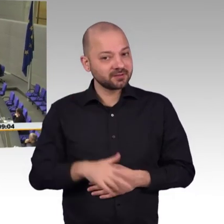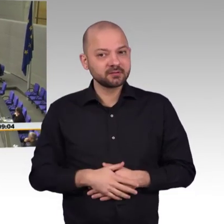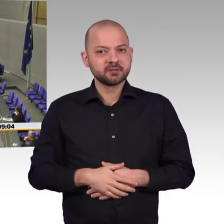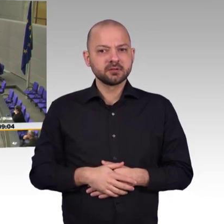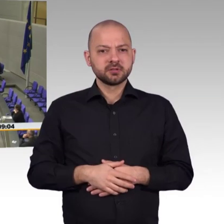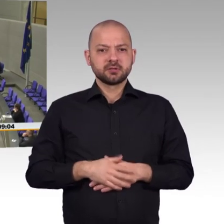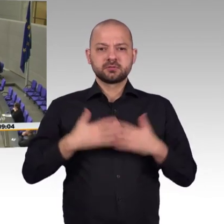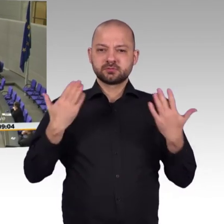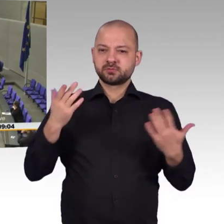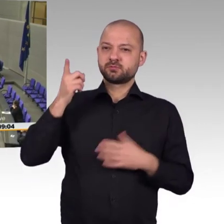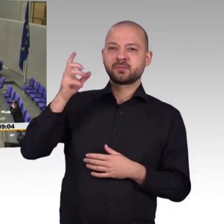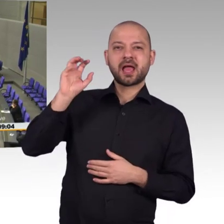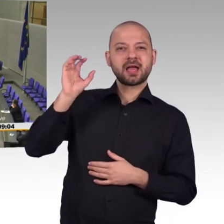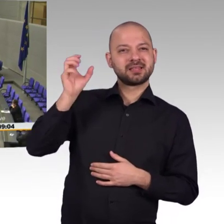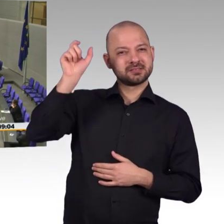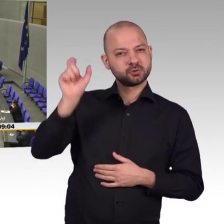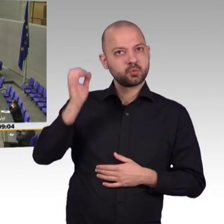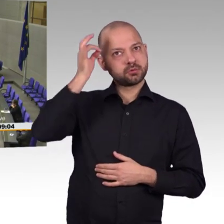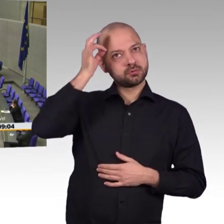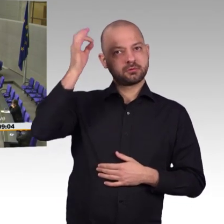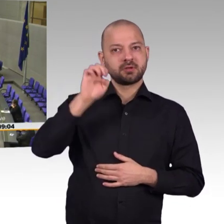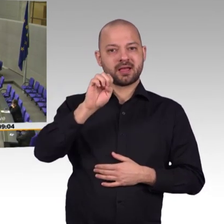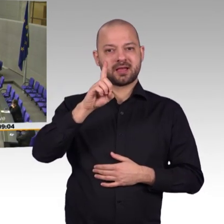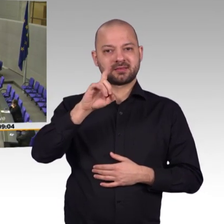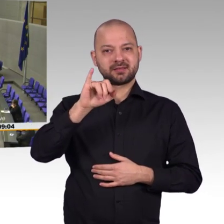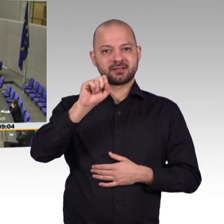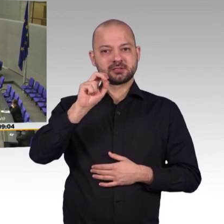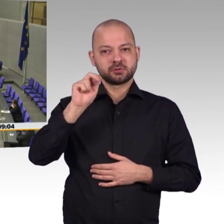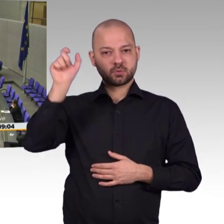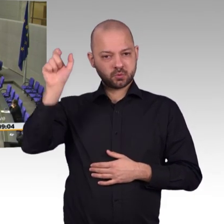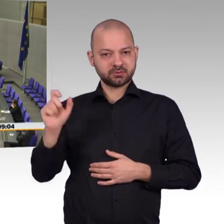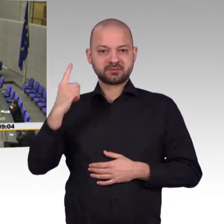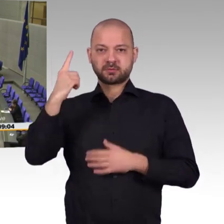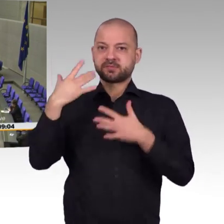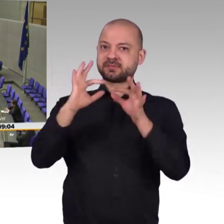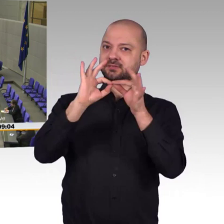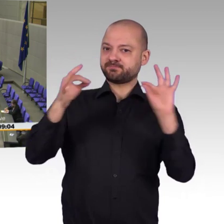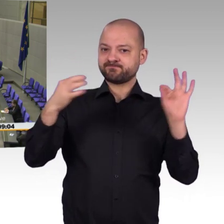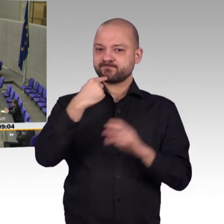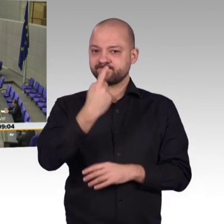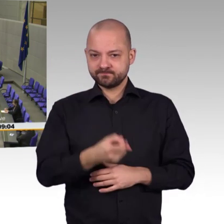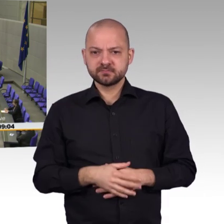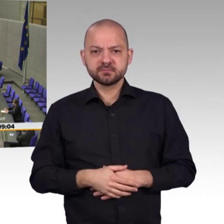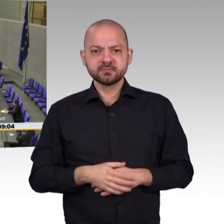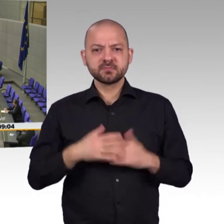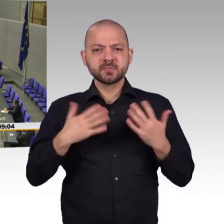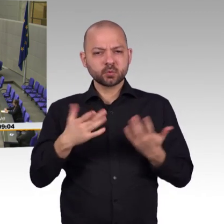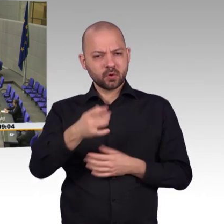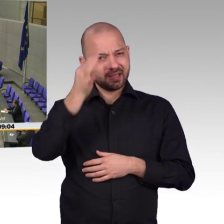gestalten und vor allem auch Digitalisierung treiben wollen. Deswegen haben wir erstmals eine Umsetzungsstrategie vorgelegt im Vergleich